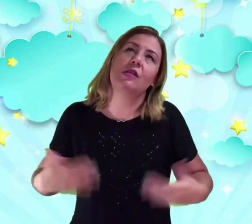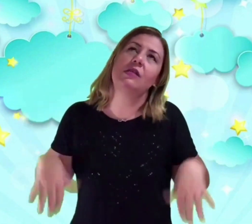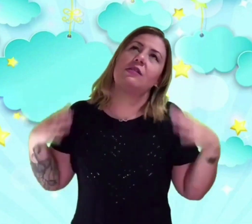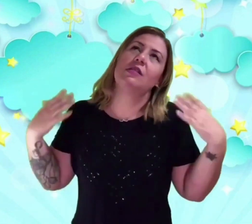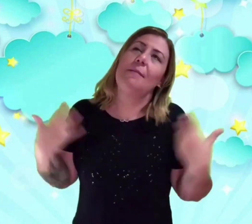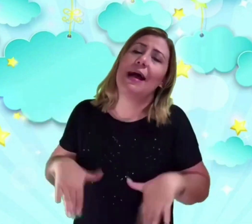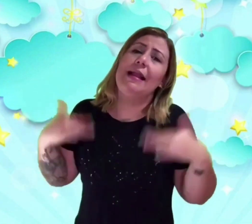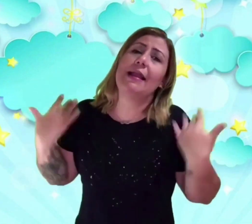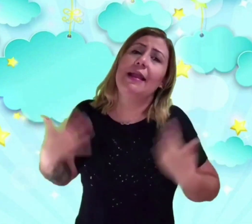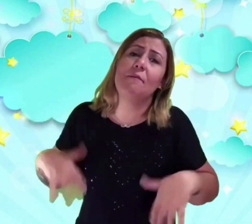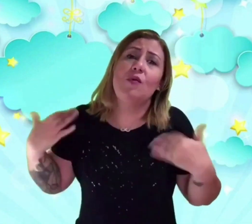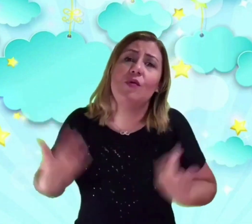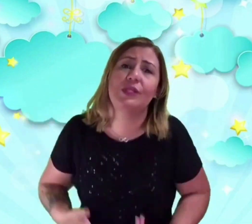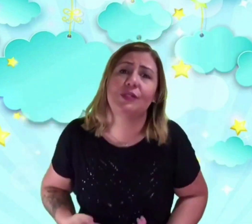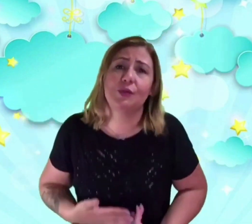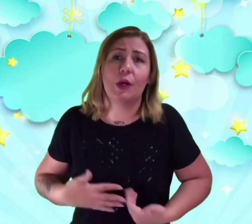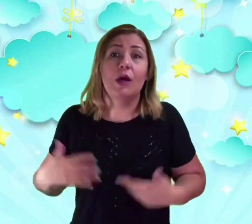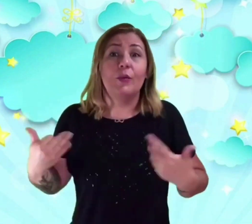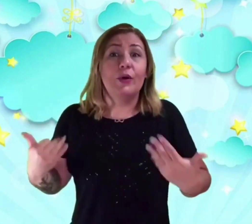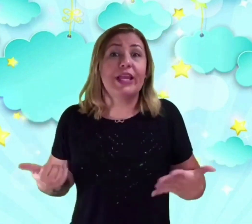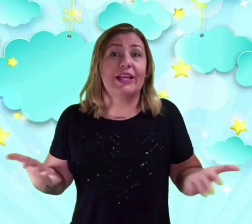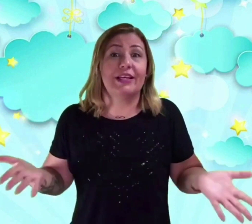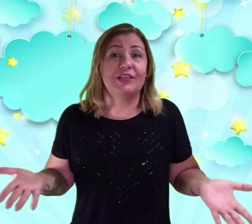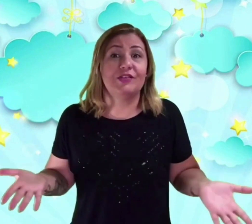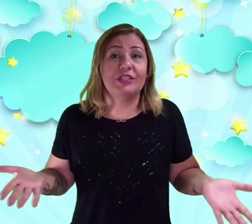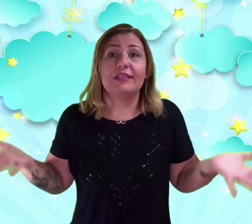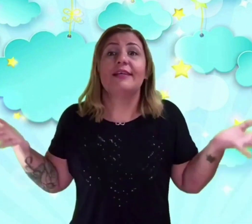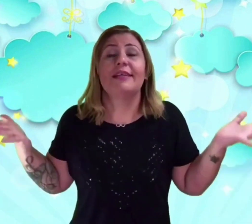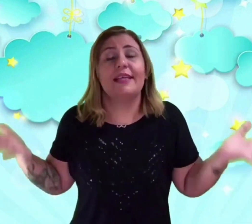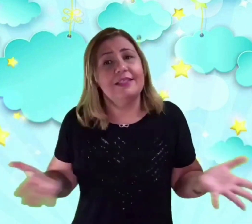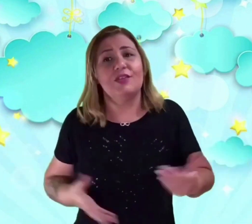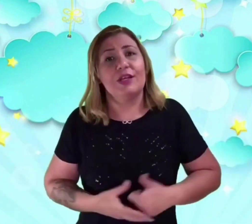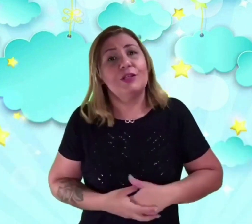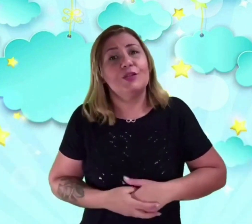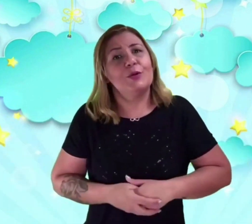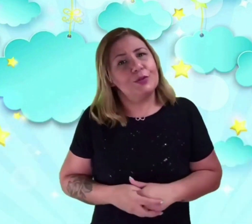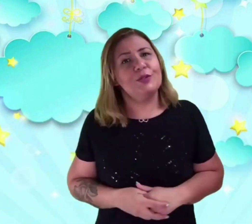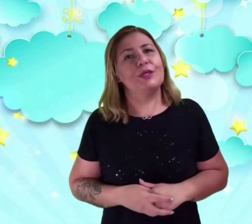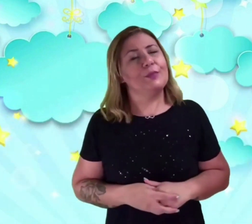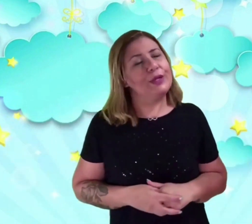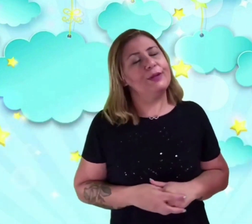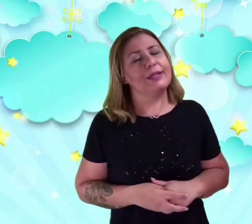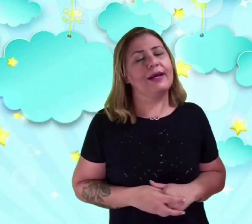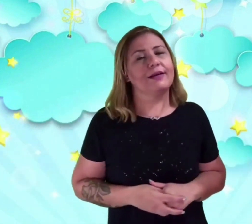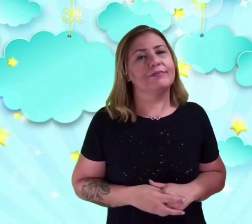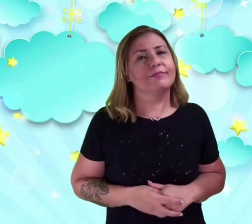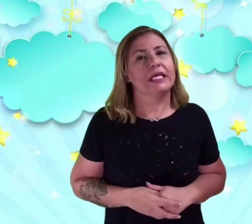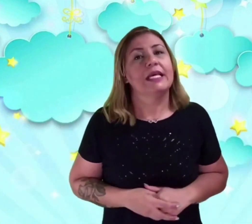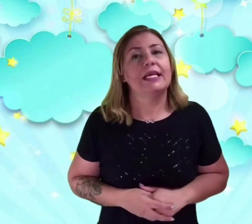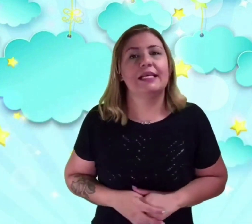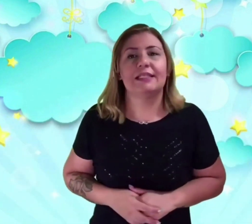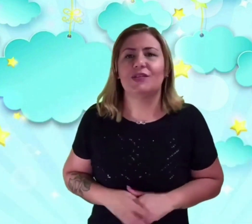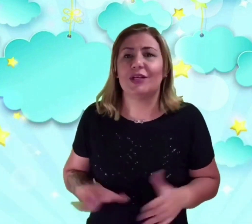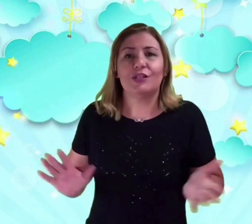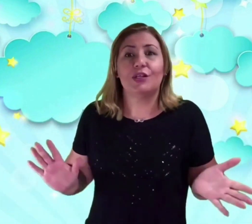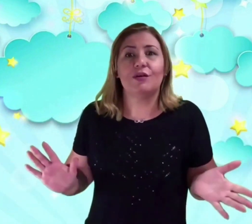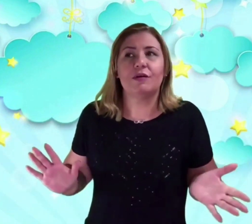estrelas trabalhem muito, porque ela acredita que as estrelas produzem o brilho dela. E as estrelas que não